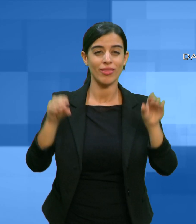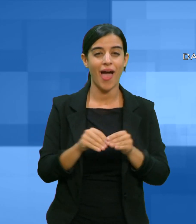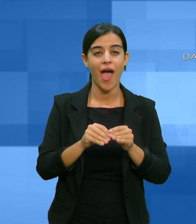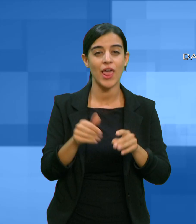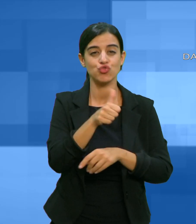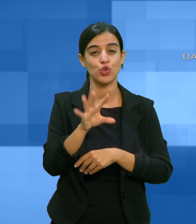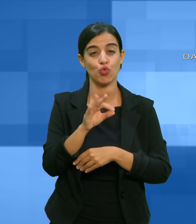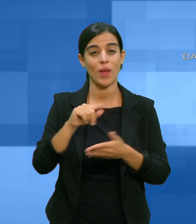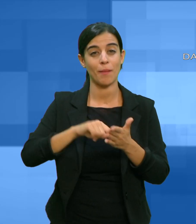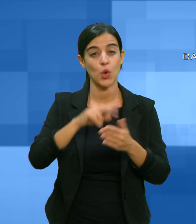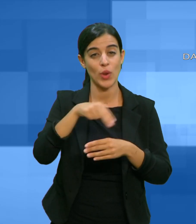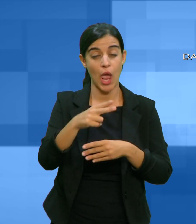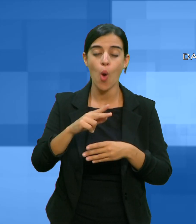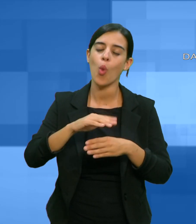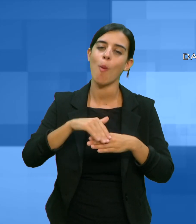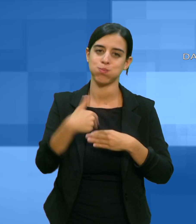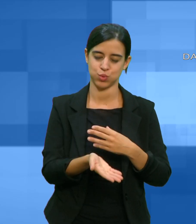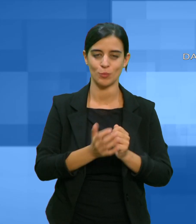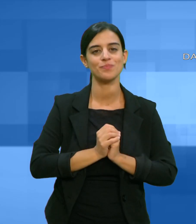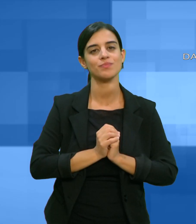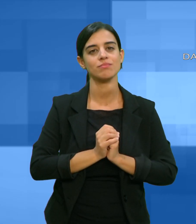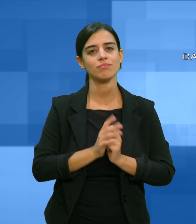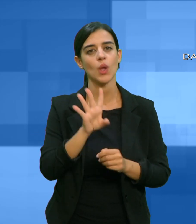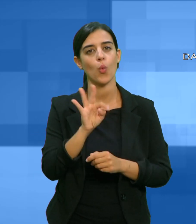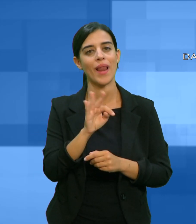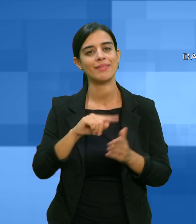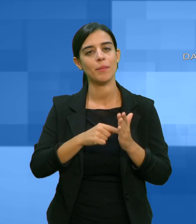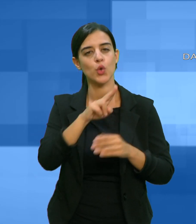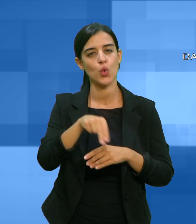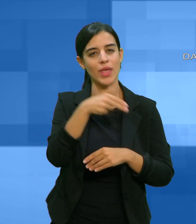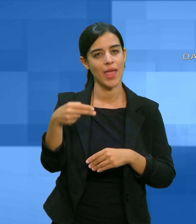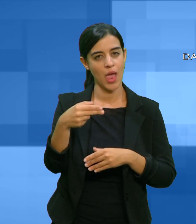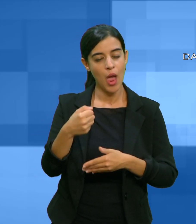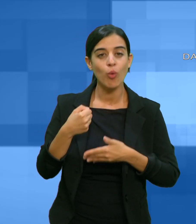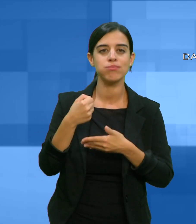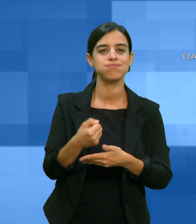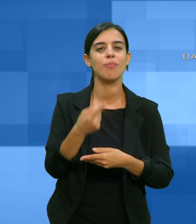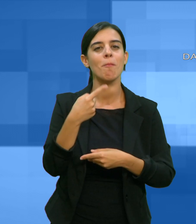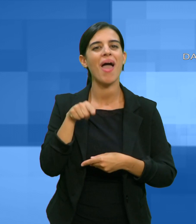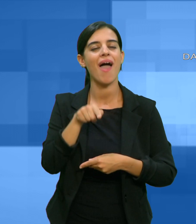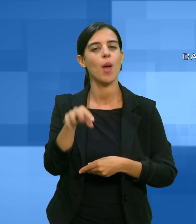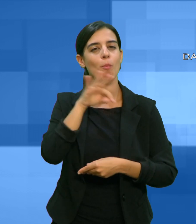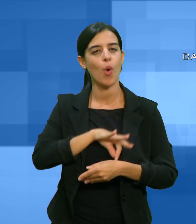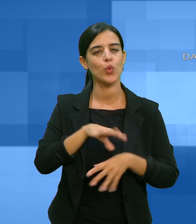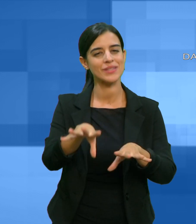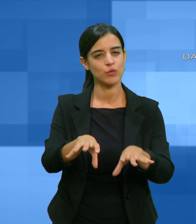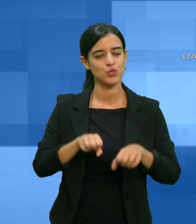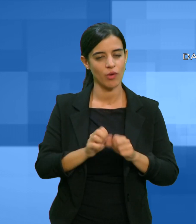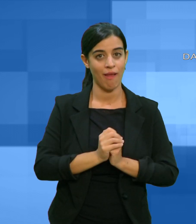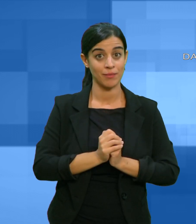Destinati 40 milioni di euro ai bonus assunzionali una misura volta ad